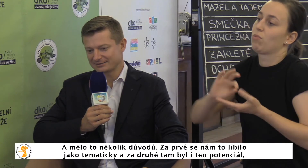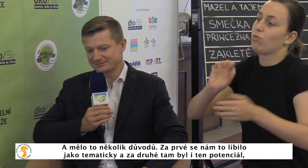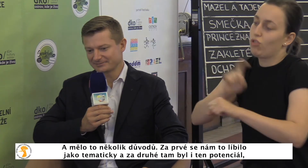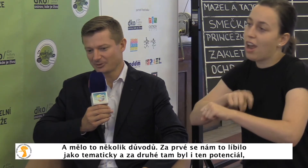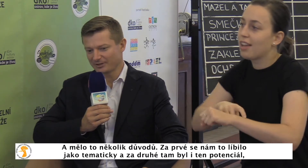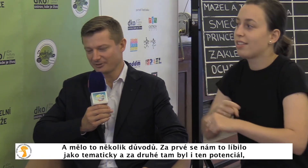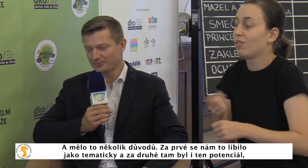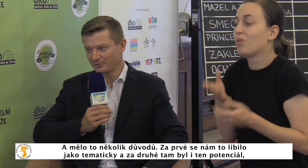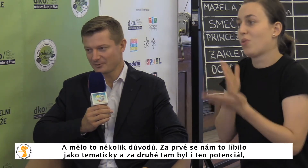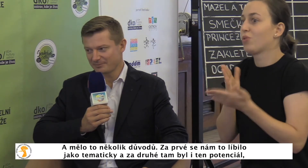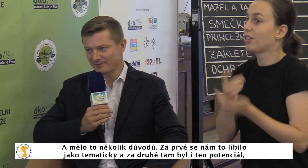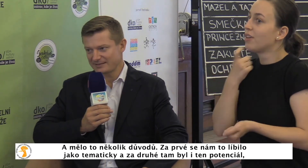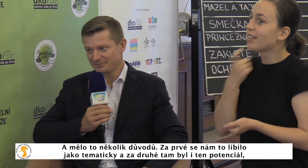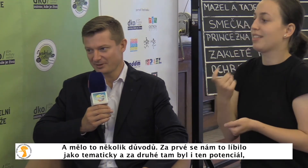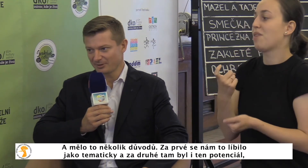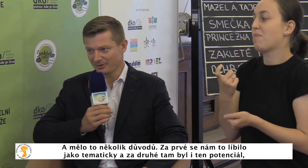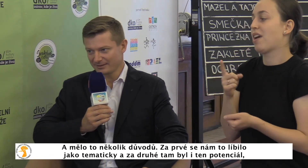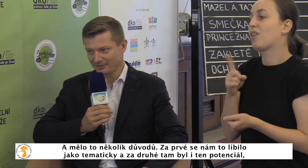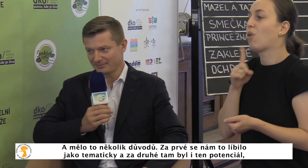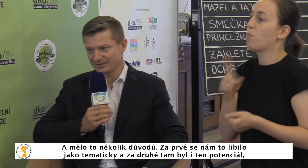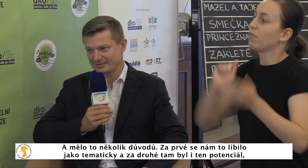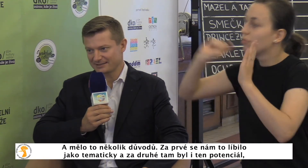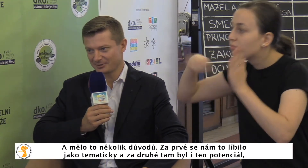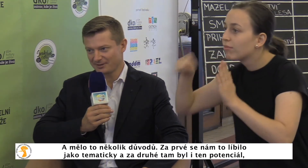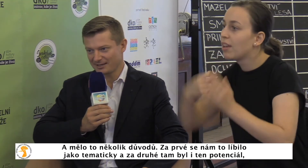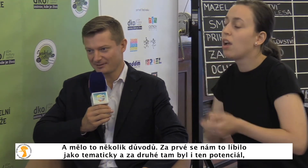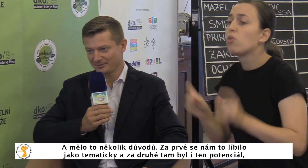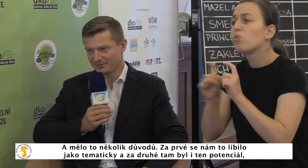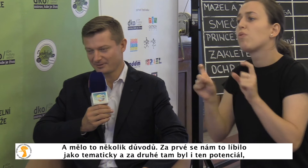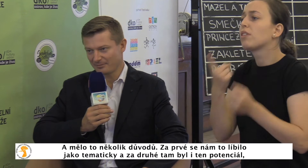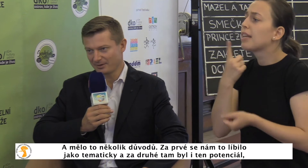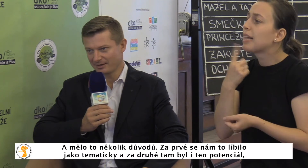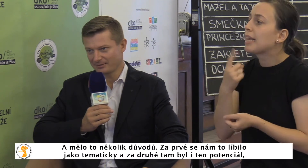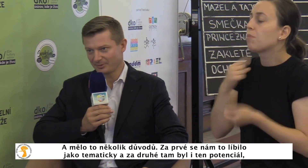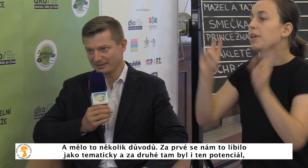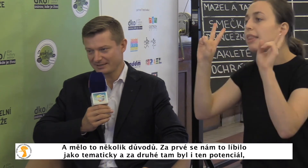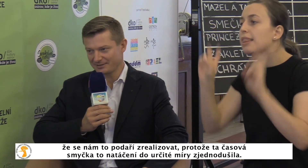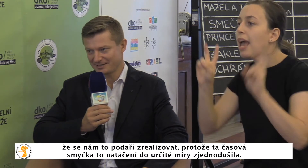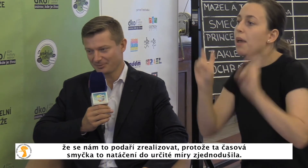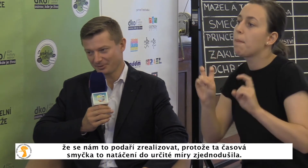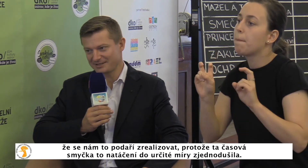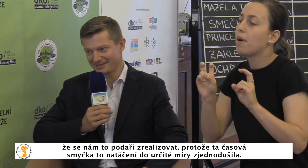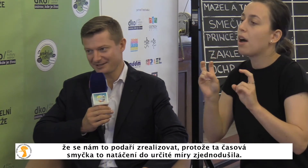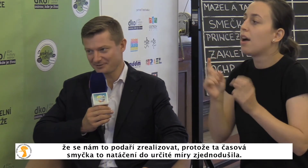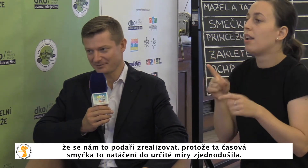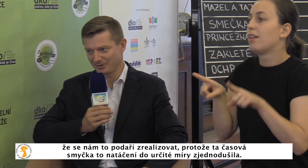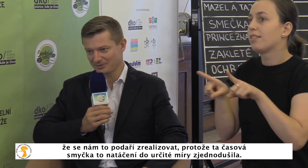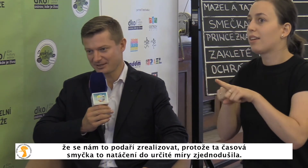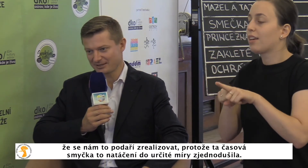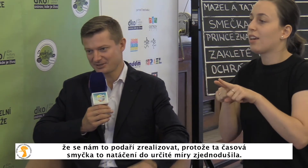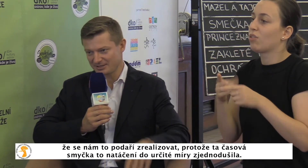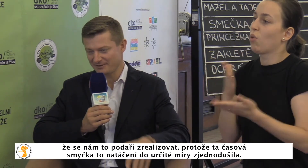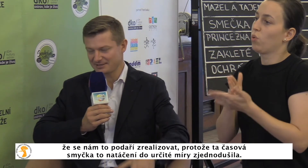A mělo to několik důvodů. Za prvé se nám to líbilo jako tematicky a za druhé tam byl i ten potenciál, že se nám to podaří zrealizovat,